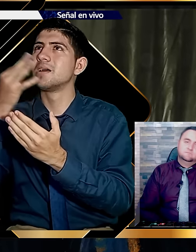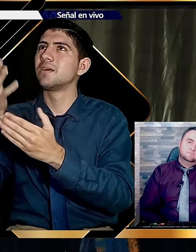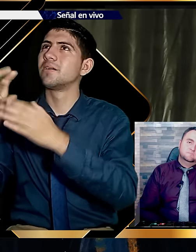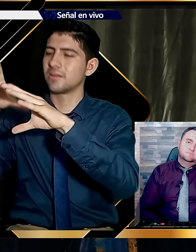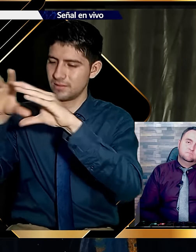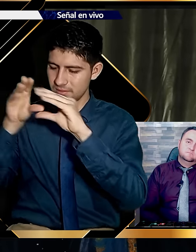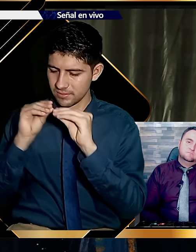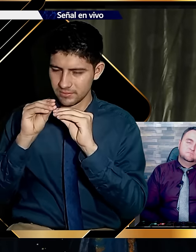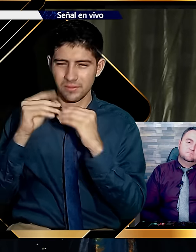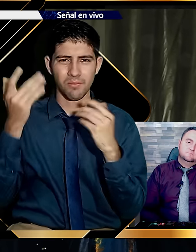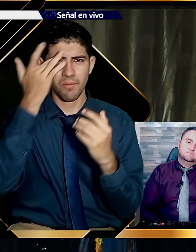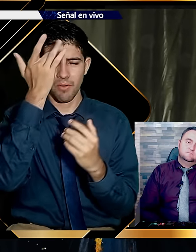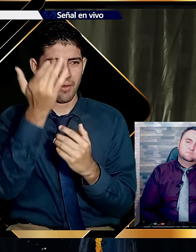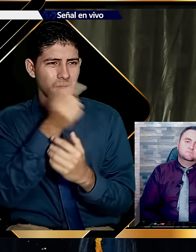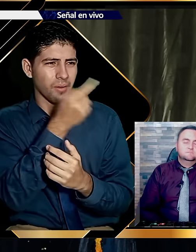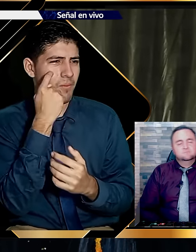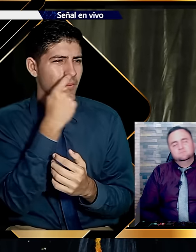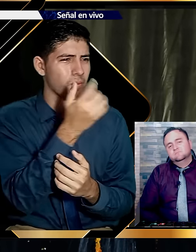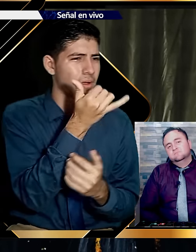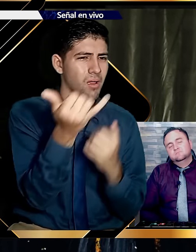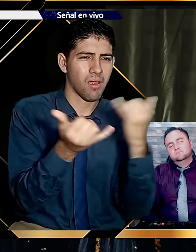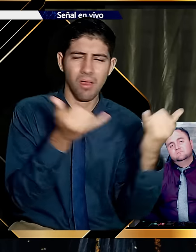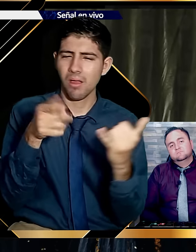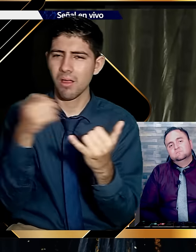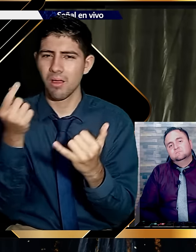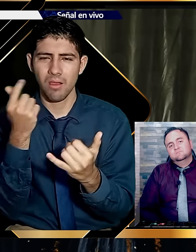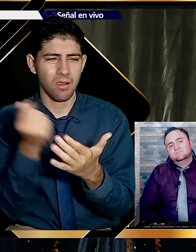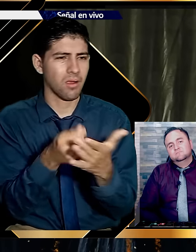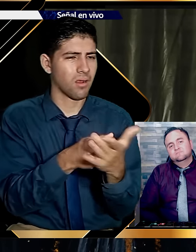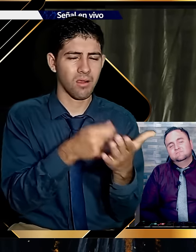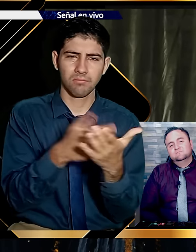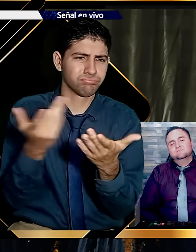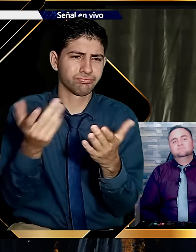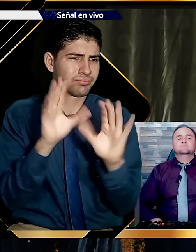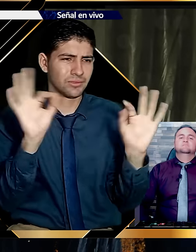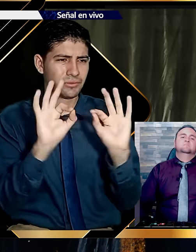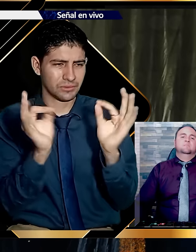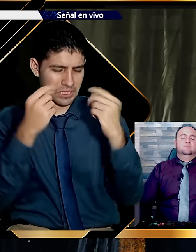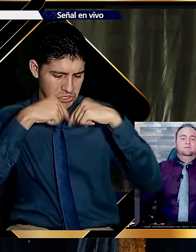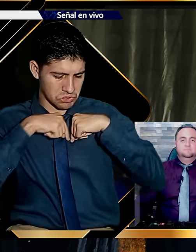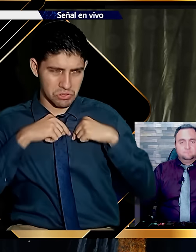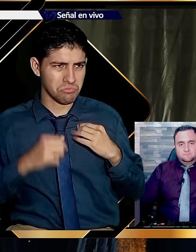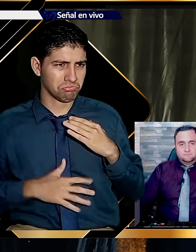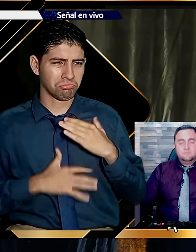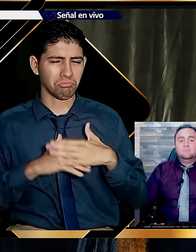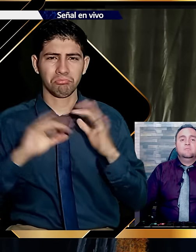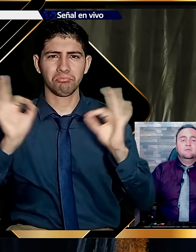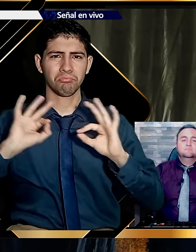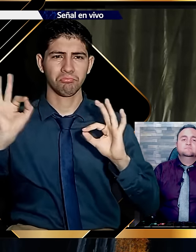dinero. Y sin precio. Vino y leche. ¿Por qué gastáis el dinero. En lo que no es pan. Y vuestro trabajo. En lo que no sacia.